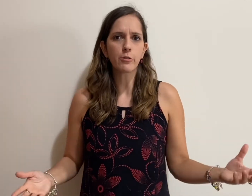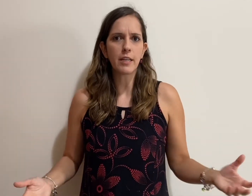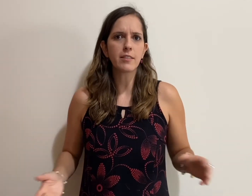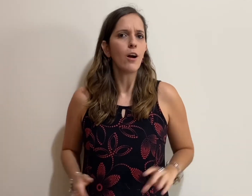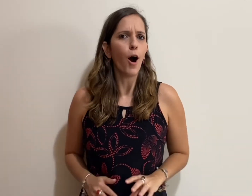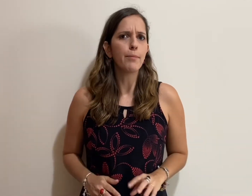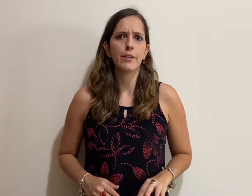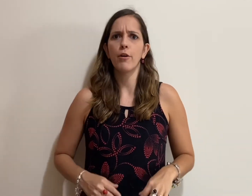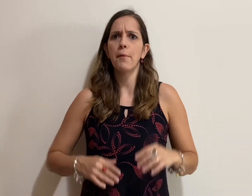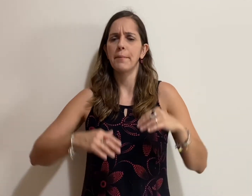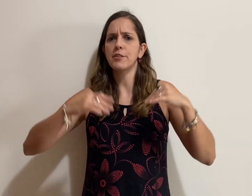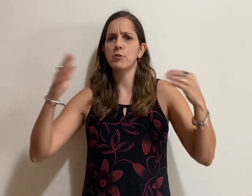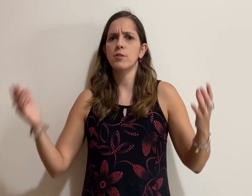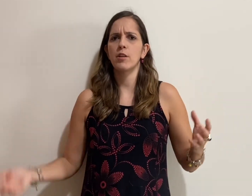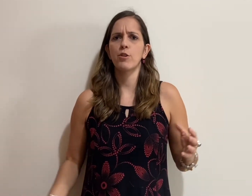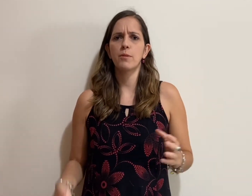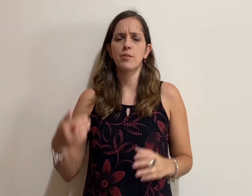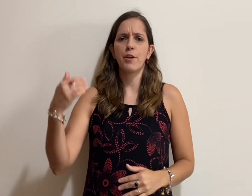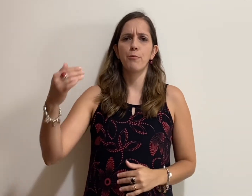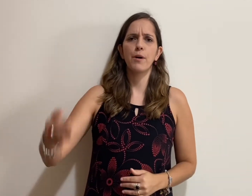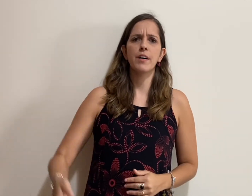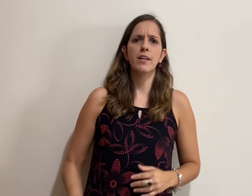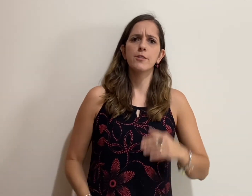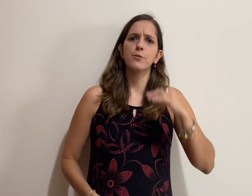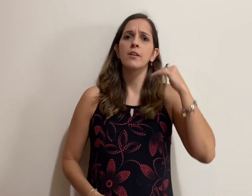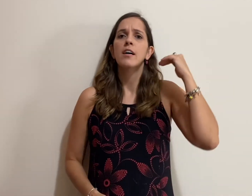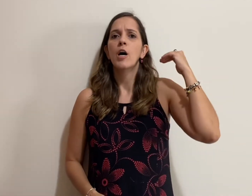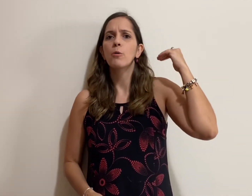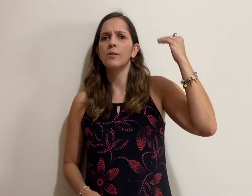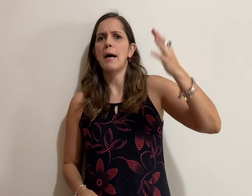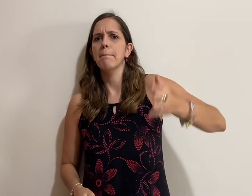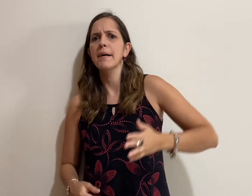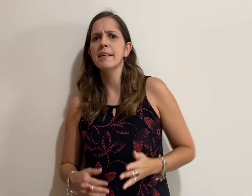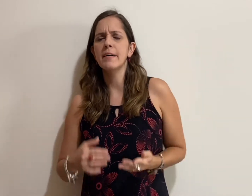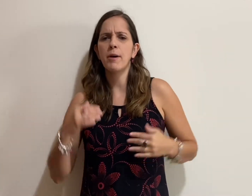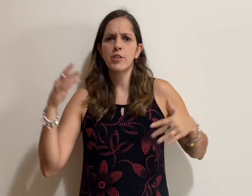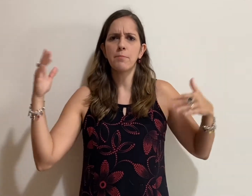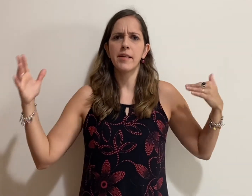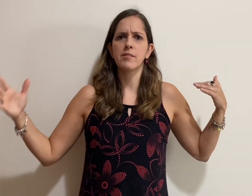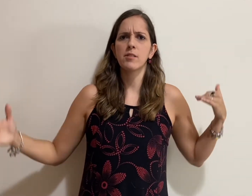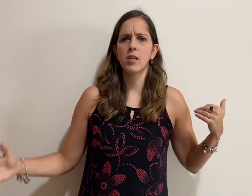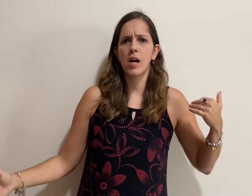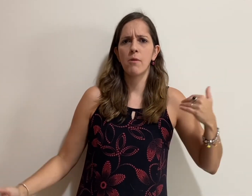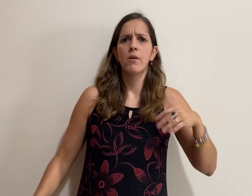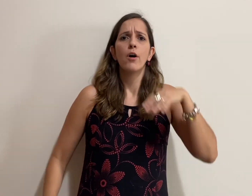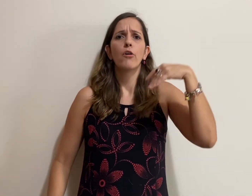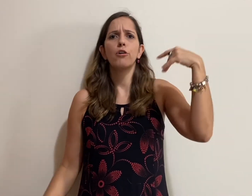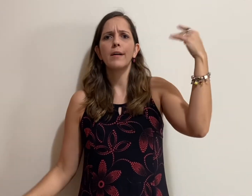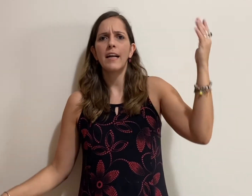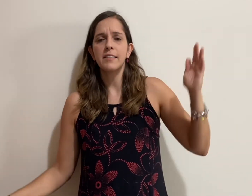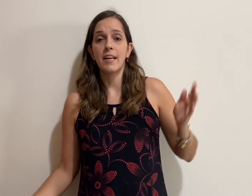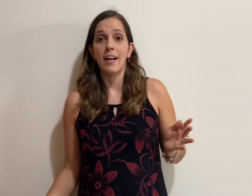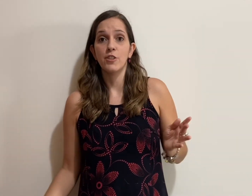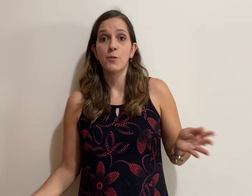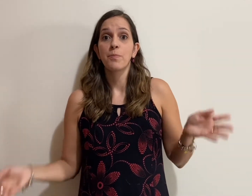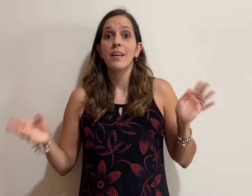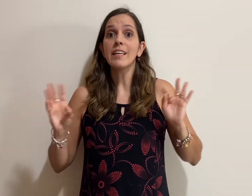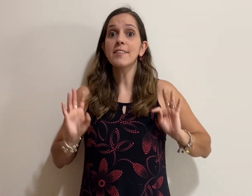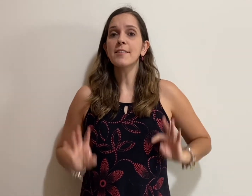dessa obra, normalmente todas as obras tem o ano, o tamanho, a dimensão, localidade. Então,